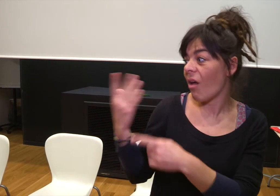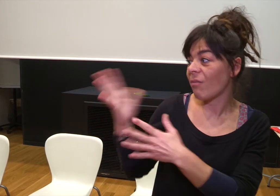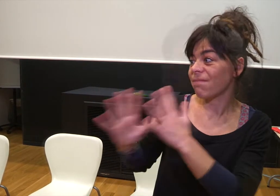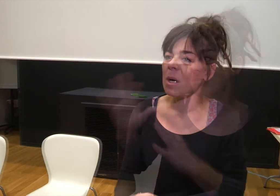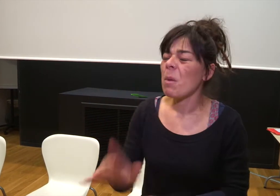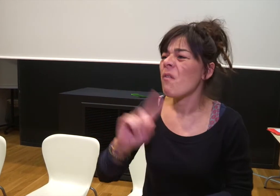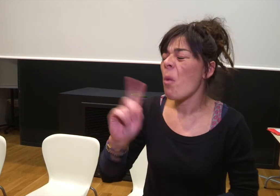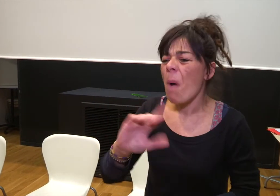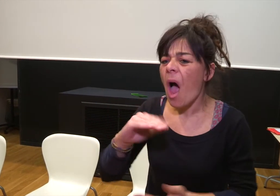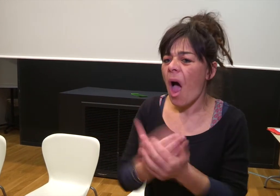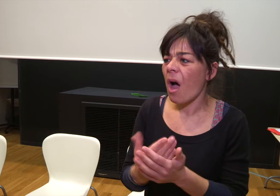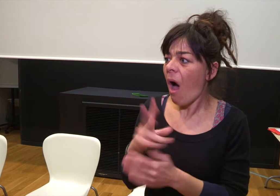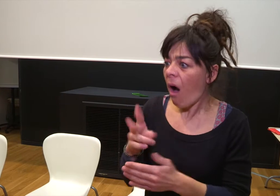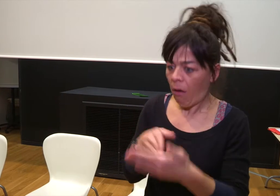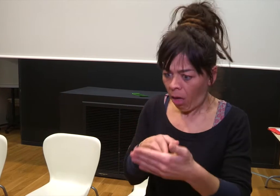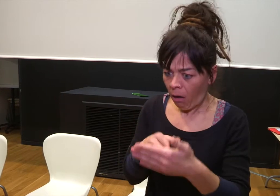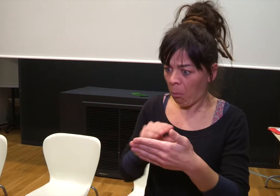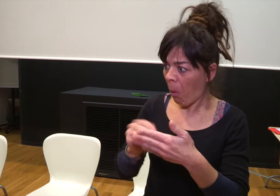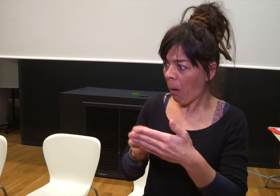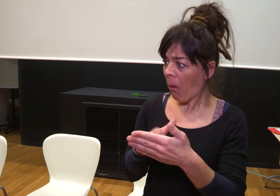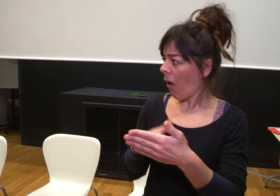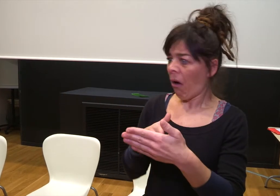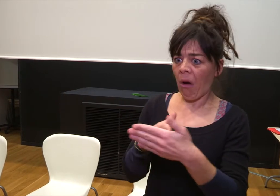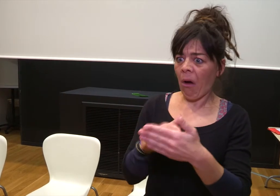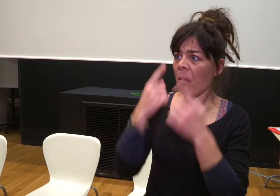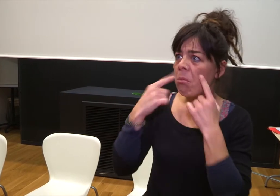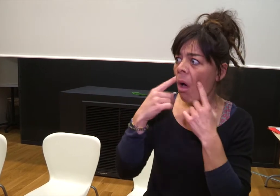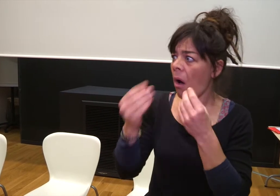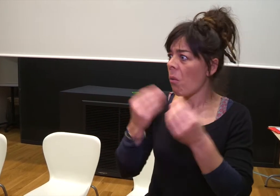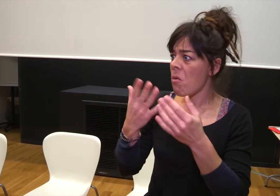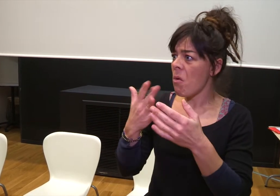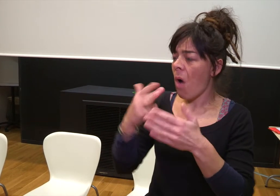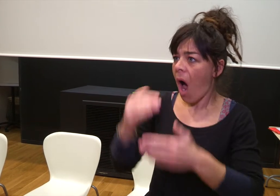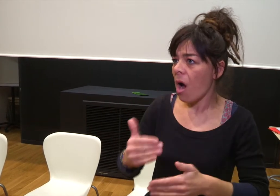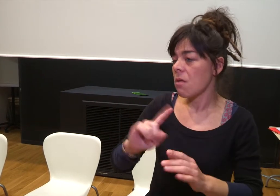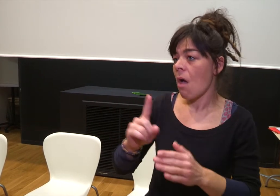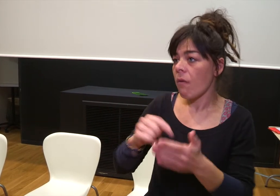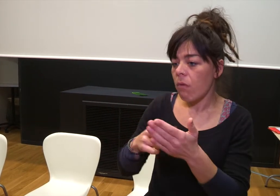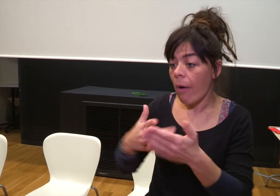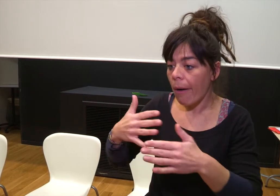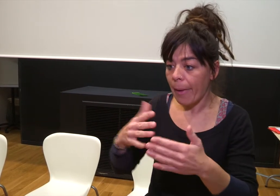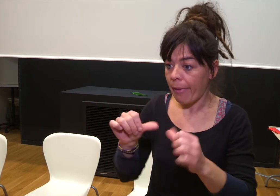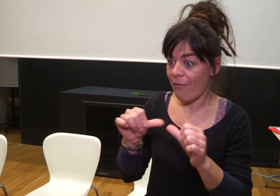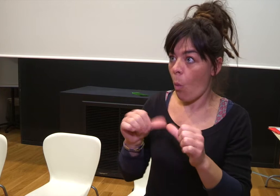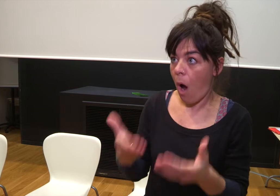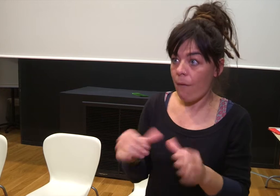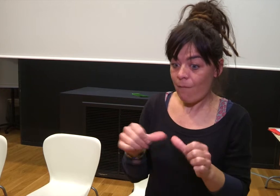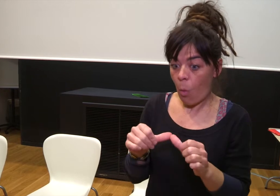Il ne faut pas s'arrêter à la moindre difficulté, partir en pleurant et laisser tomber. En fait, je pense que quand on est face à une barrière,